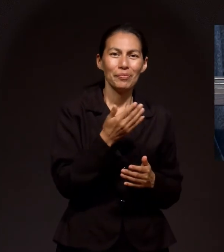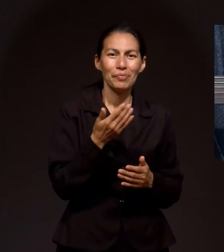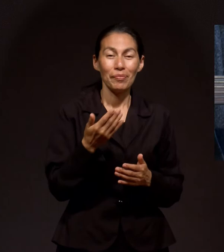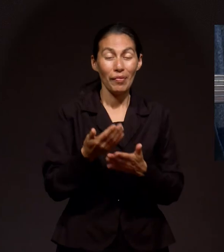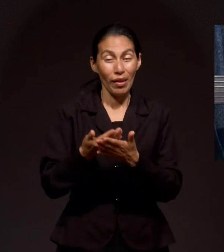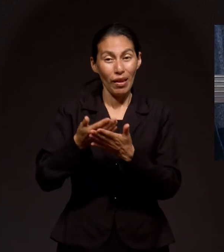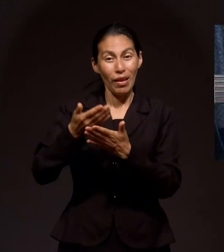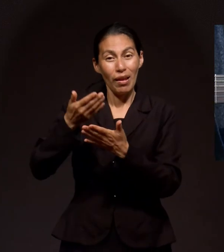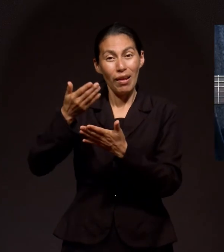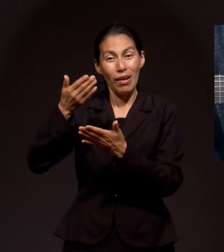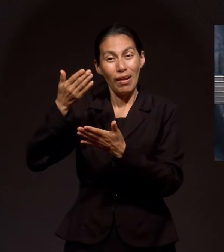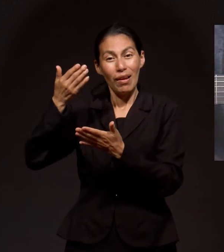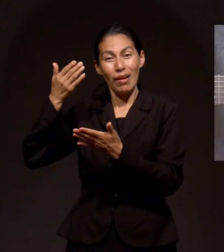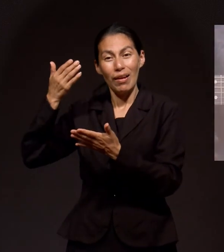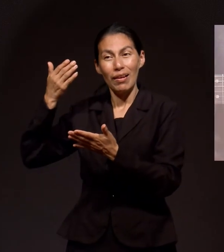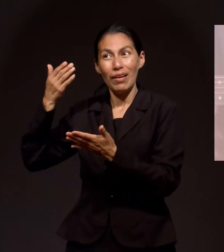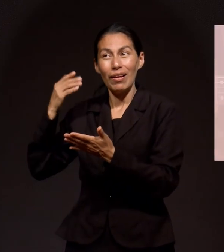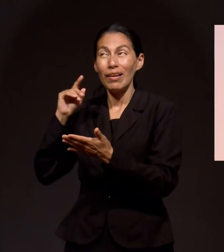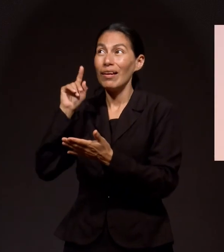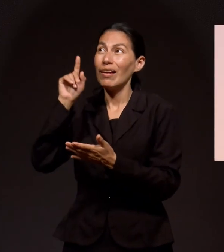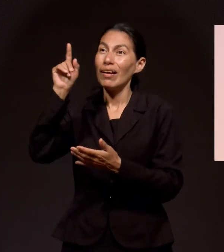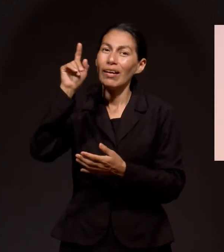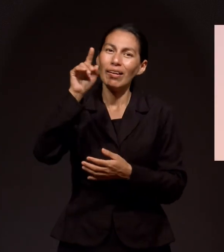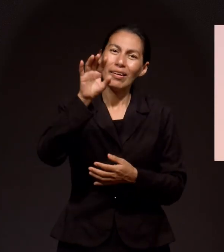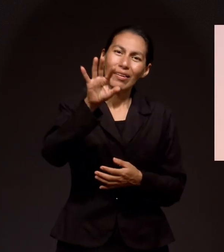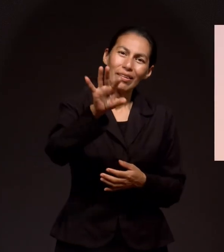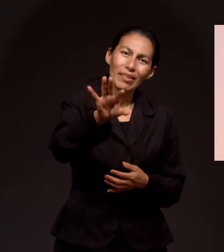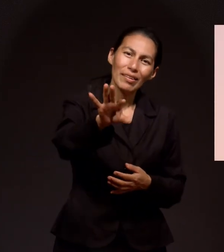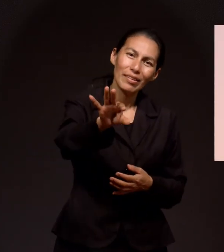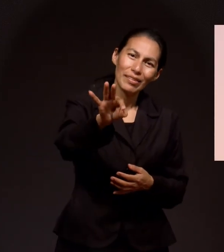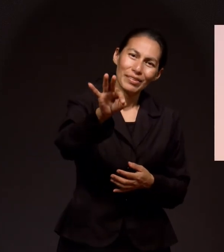Desde antes te escogió